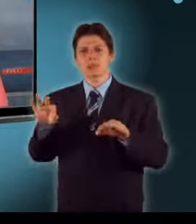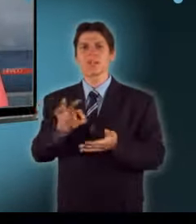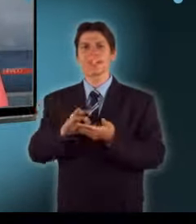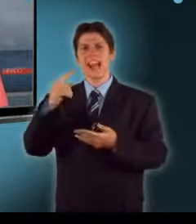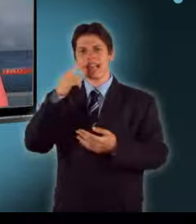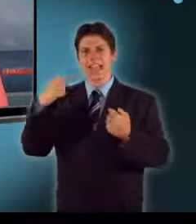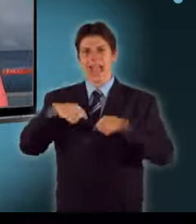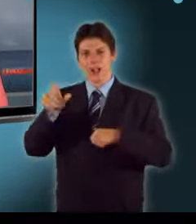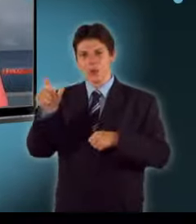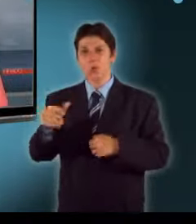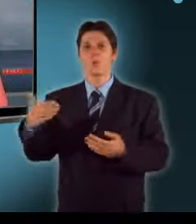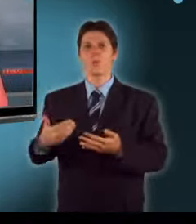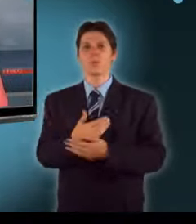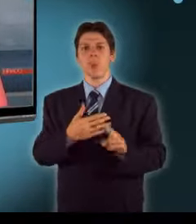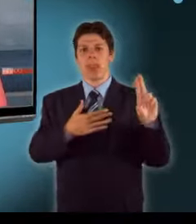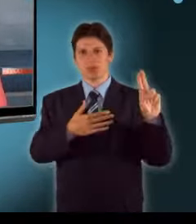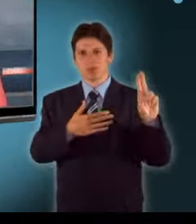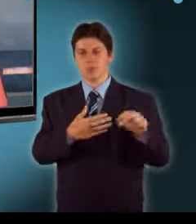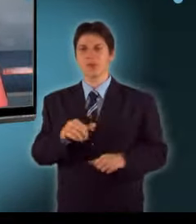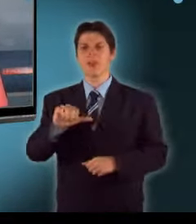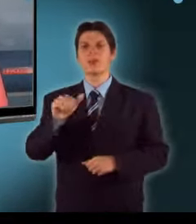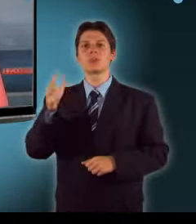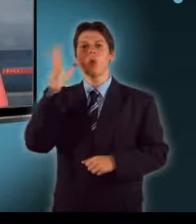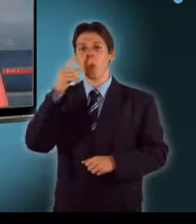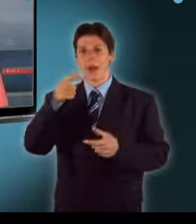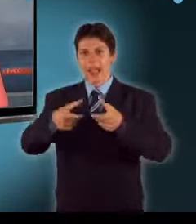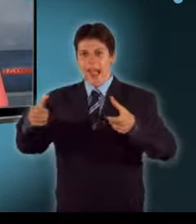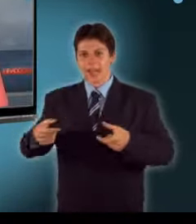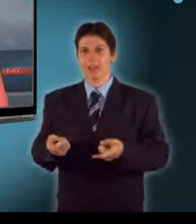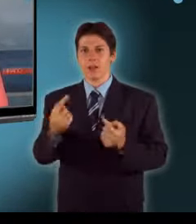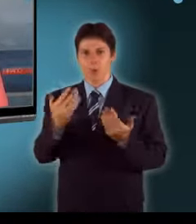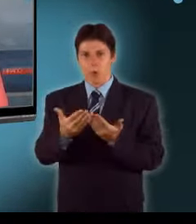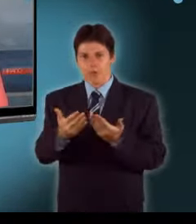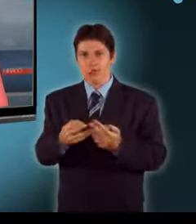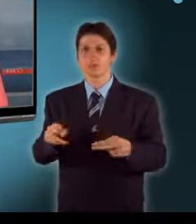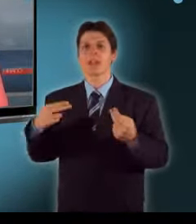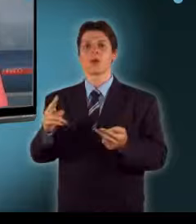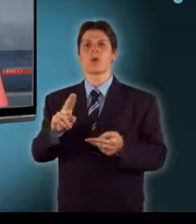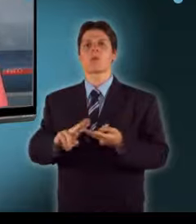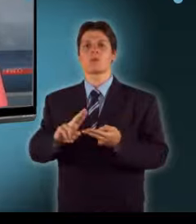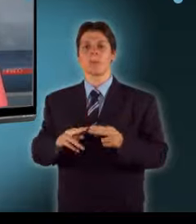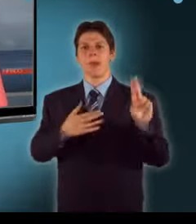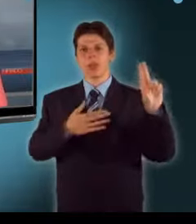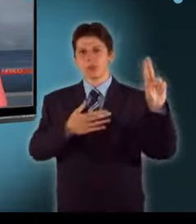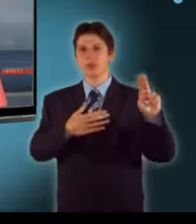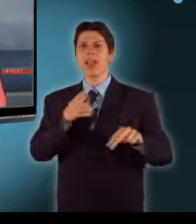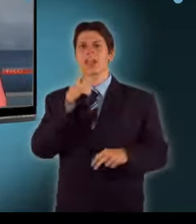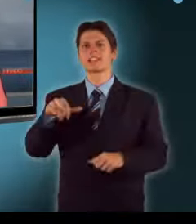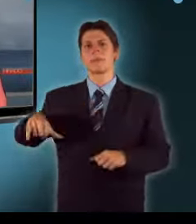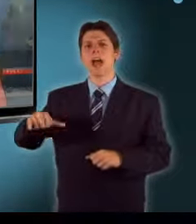Először a Koránból olvasott részleteket, majd ünnepélyesen felesküdött, hogy megóvja a Perzsa állam alkotmányát és határait.